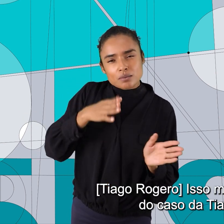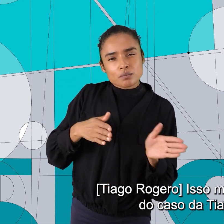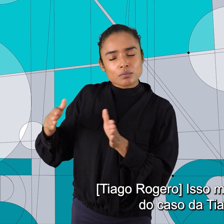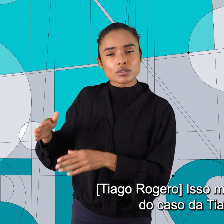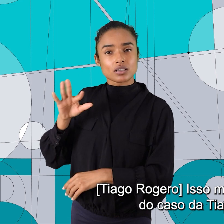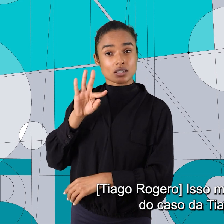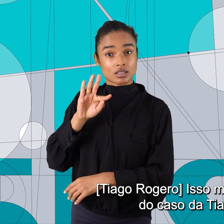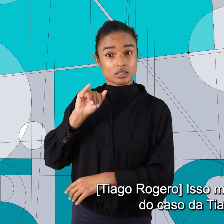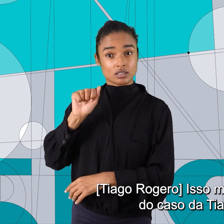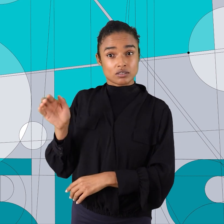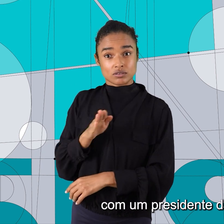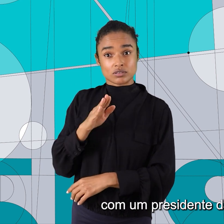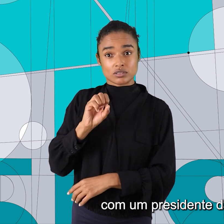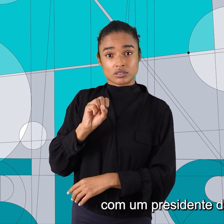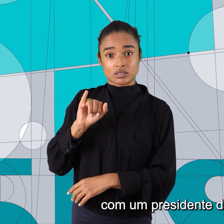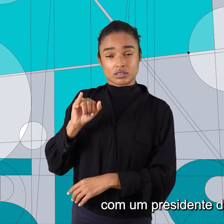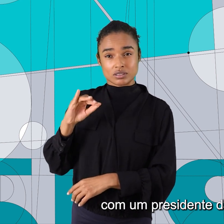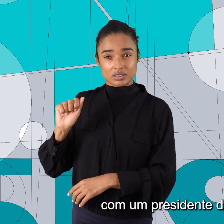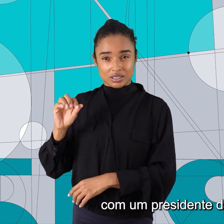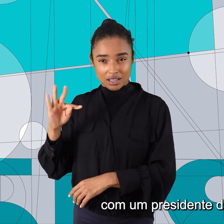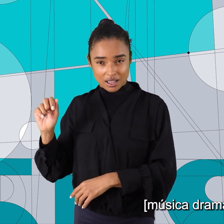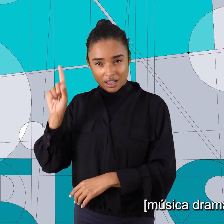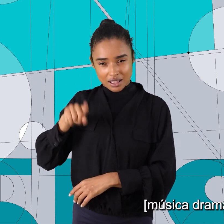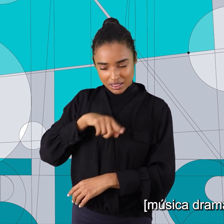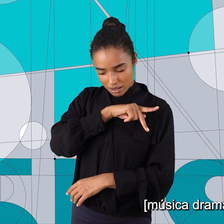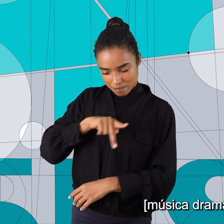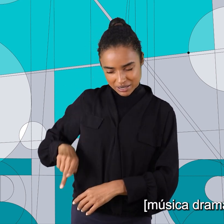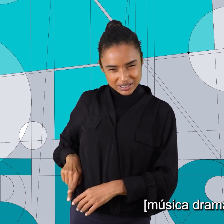caso da Tia Ciata com o presidente da República.